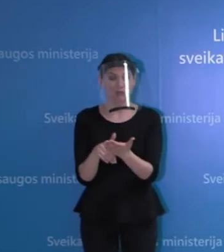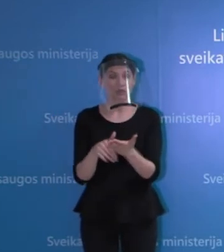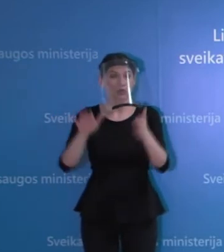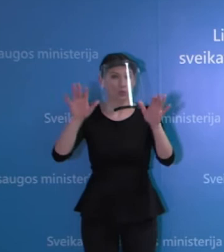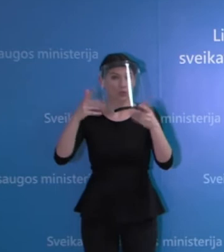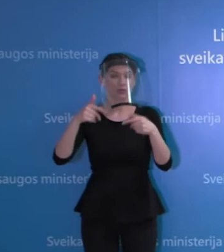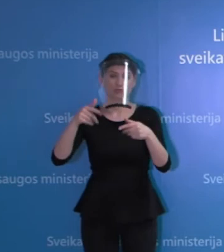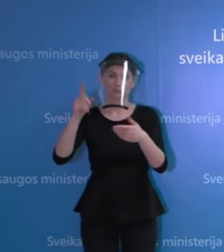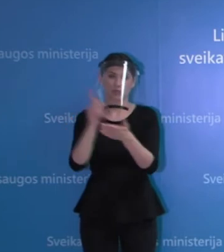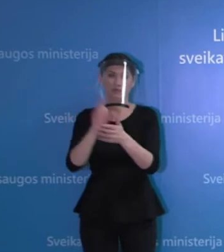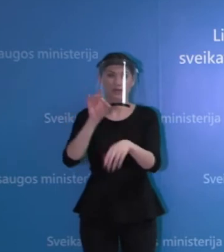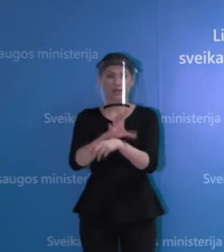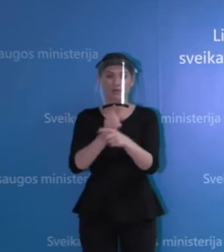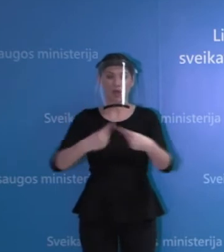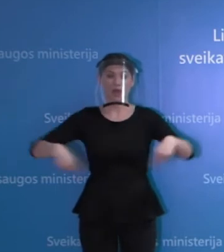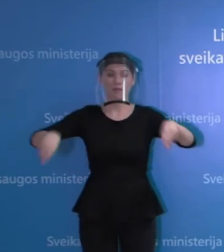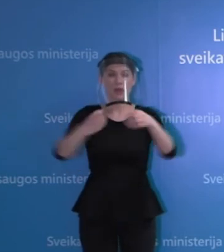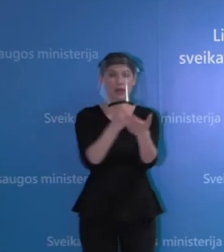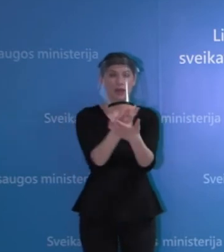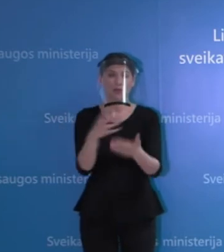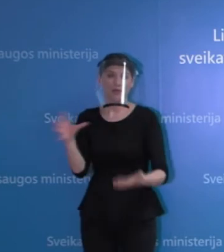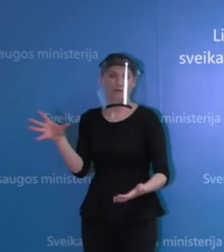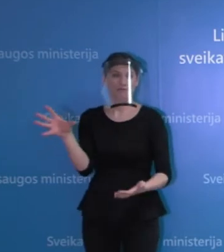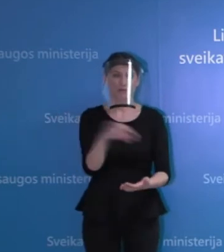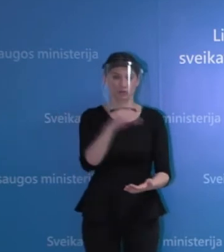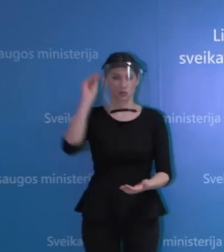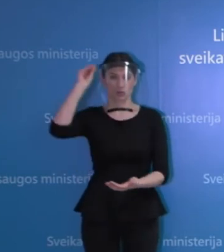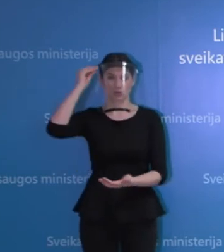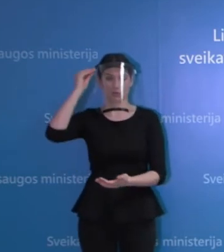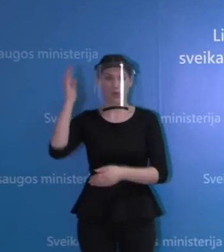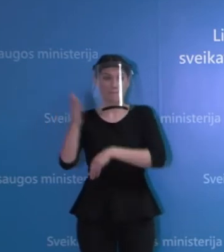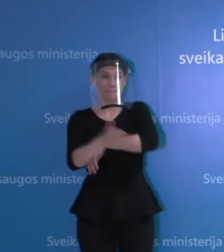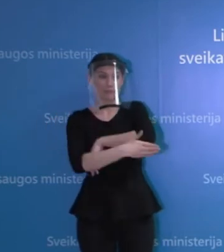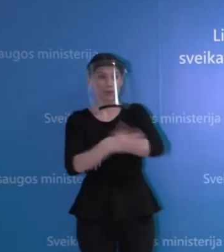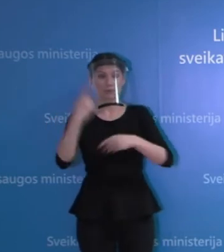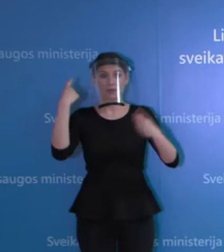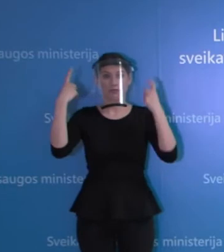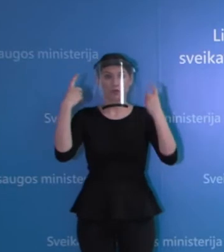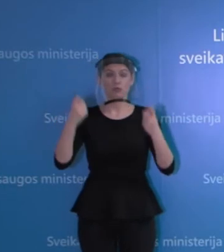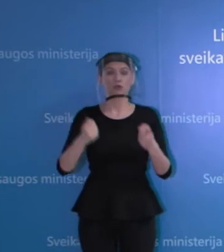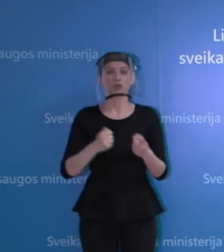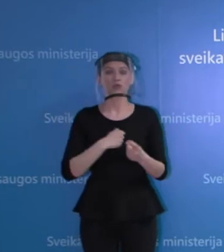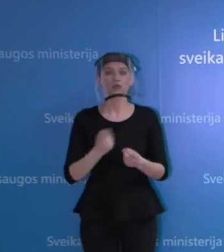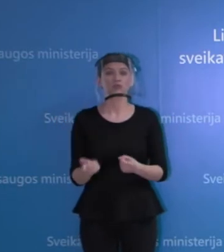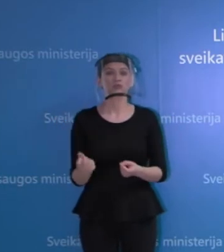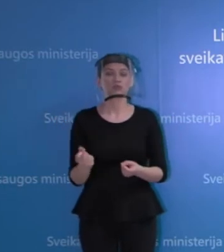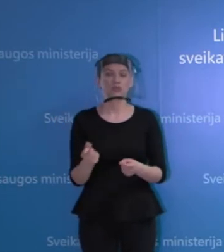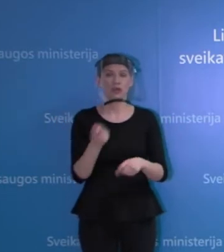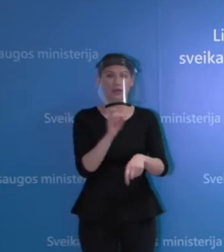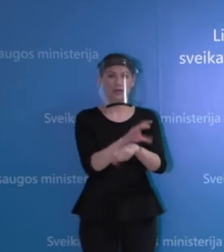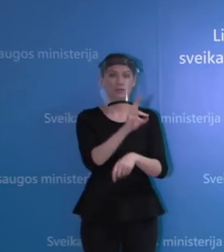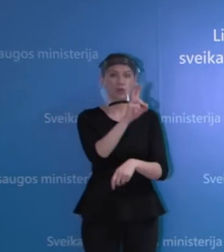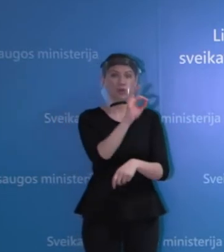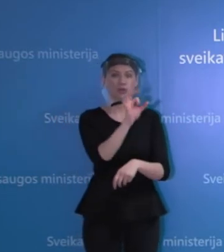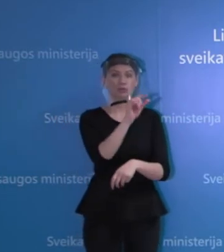koordinuojamose gydimo įstaigose. O paskutinė informacija, kurią turim iš Klaipėdos hospiso,